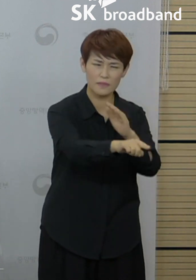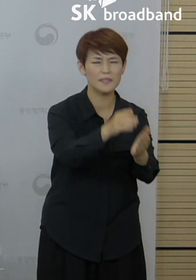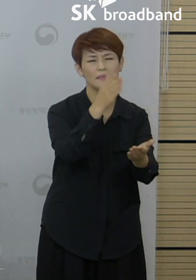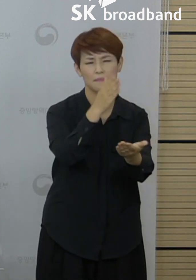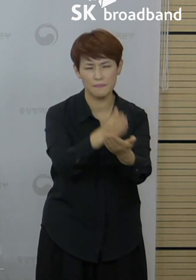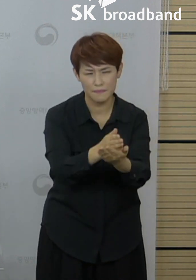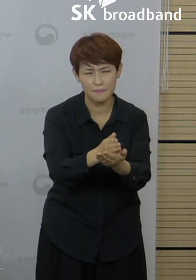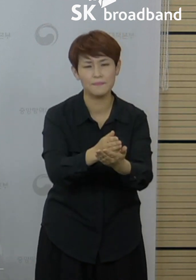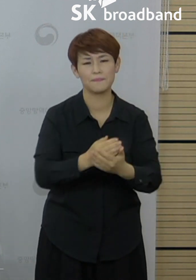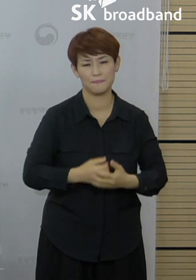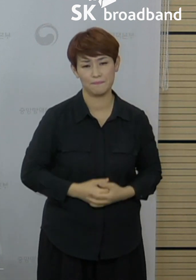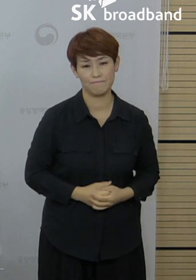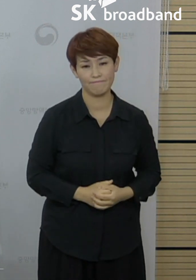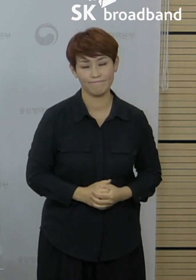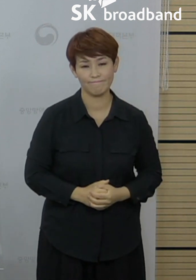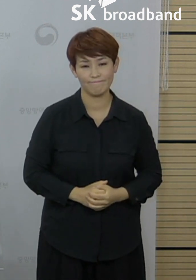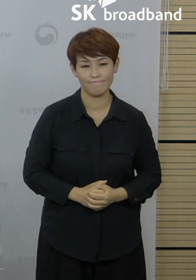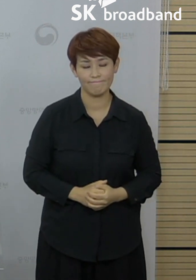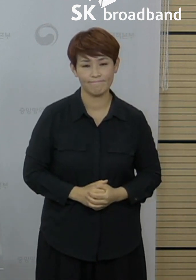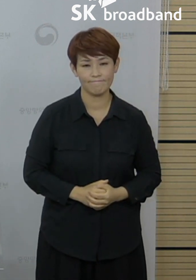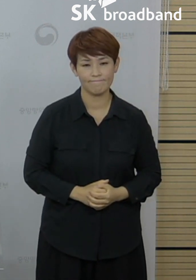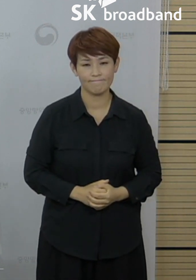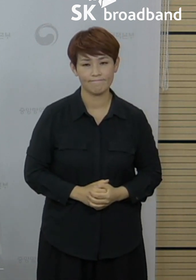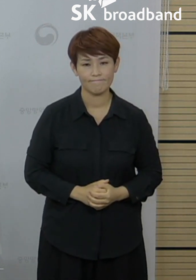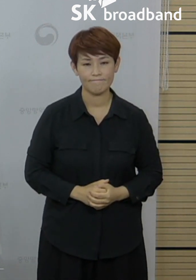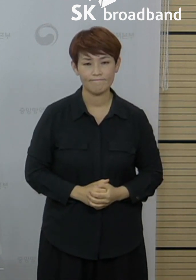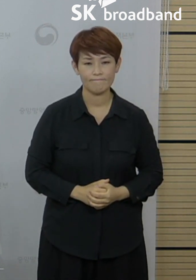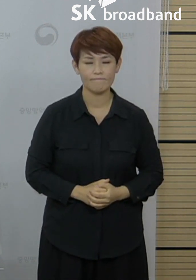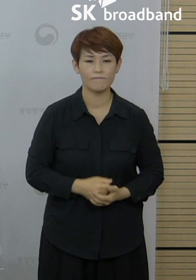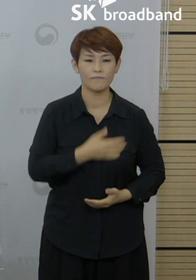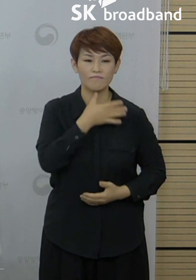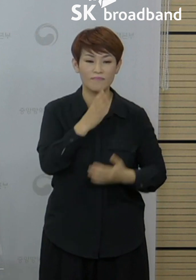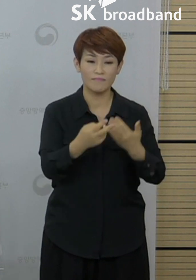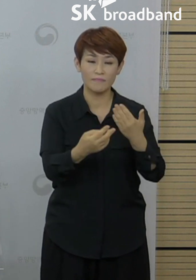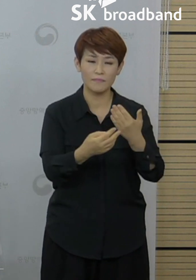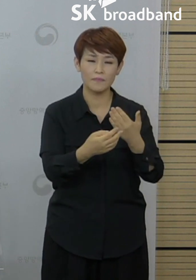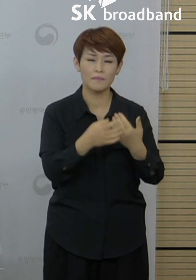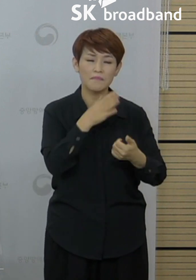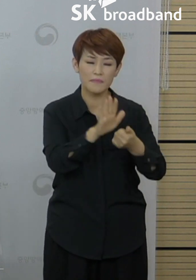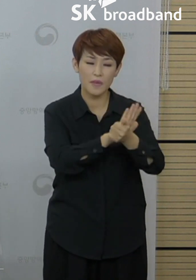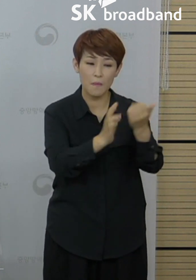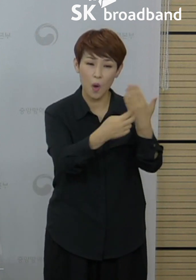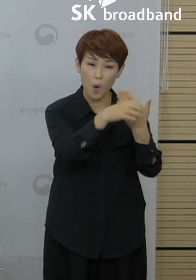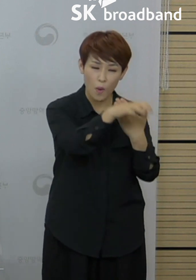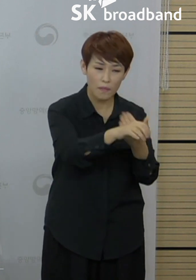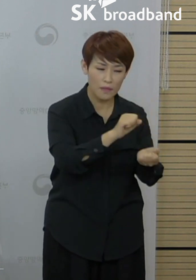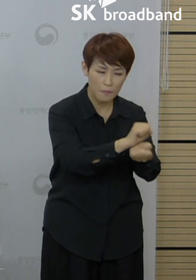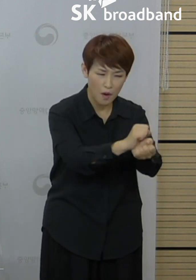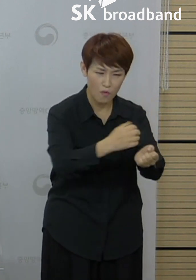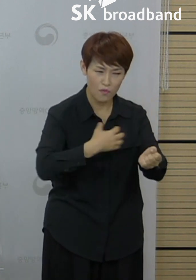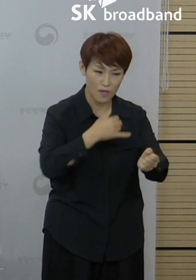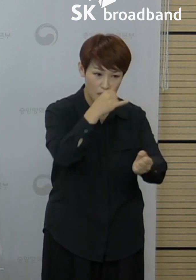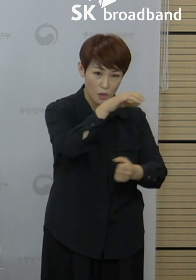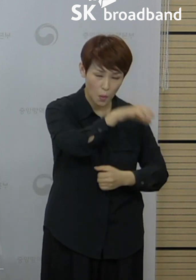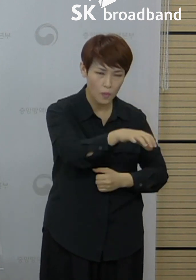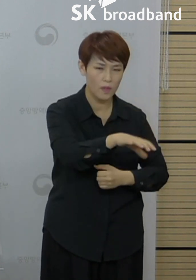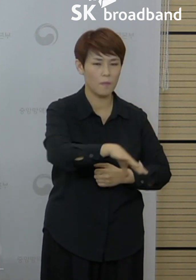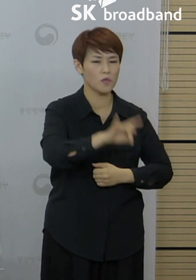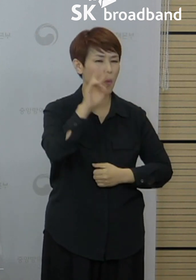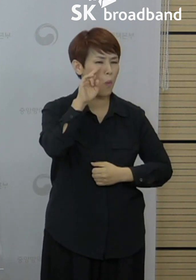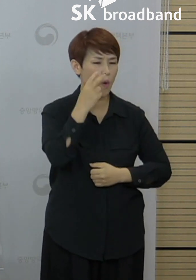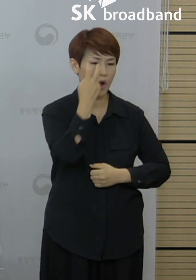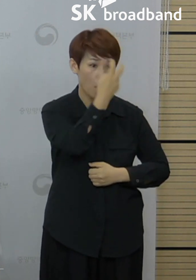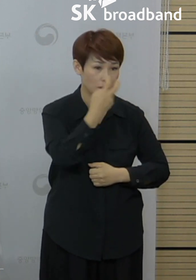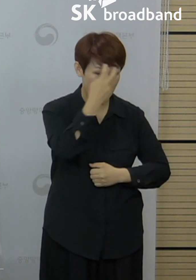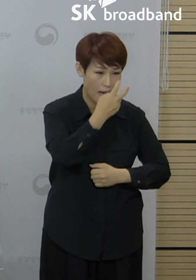권고드립니다. 다음으로 유양병원 등 감염 취약시설에 대한 선지적 전수검사의 중간